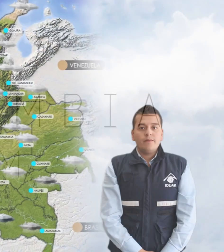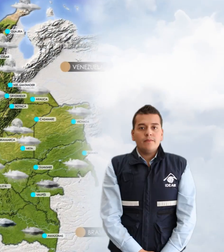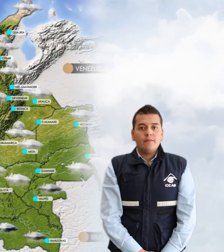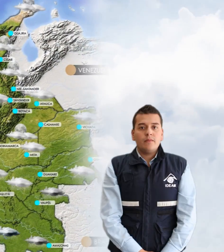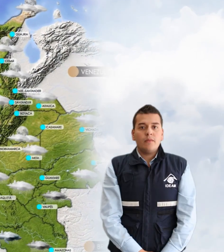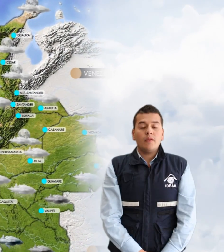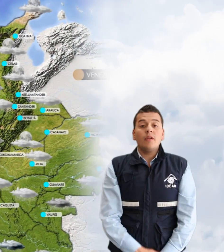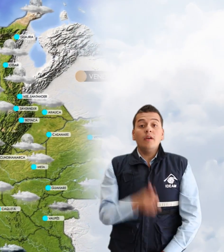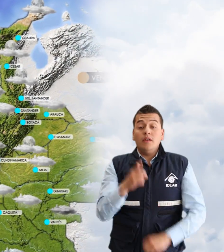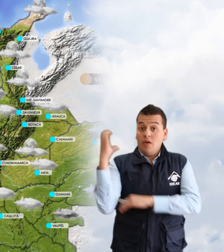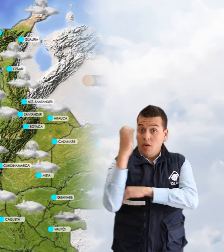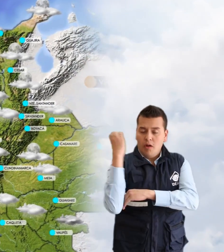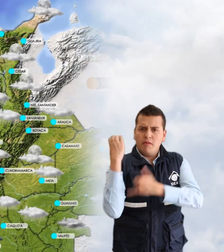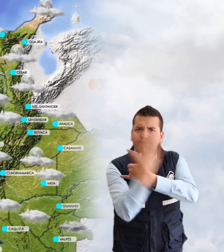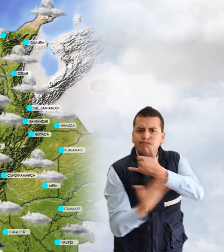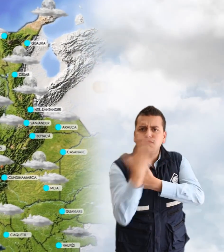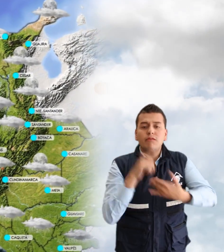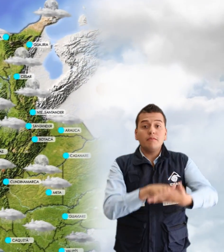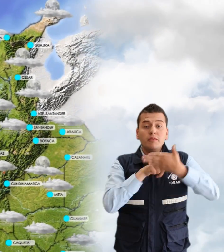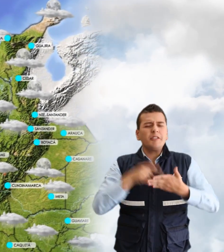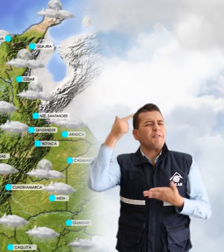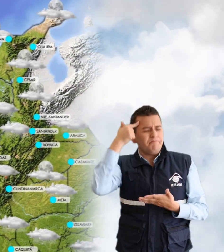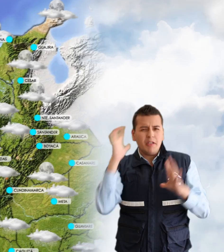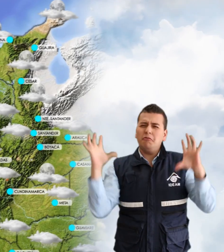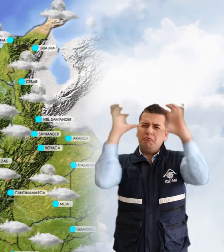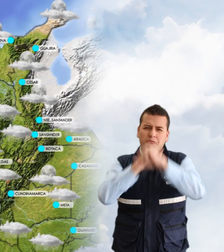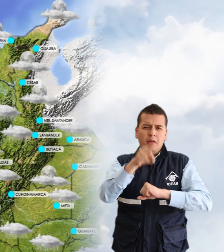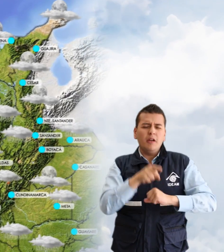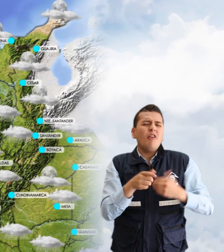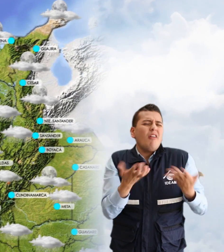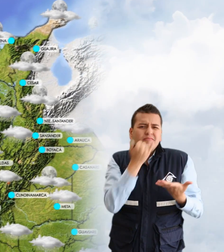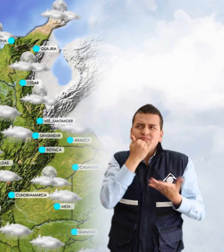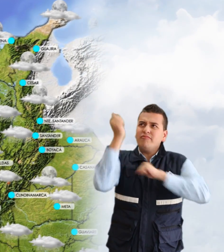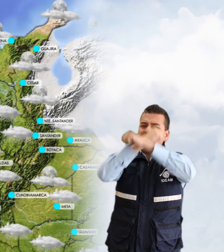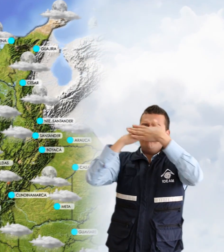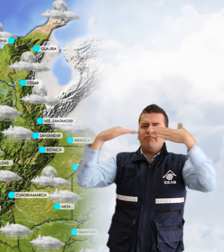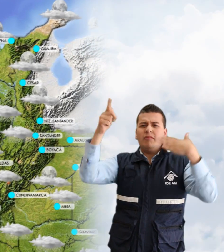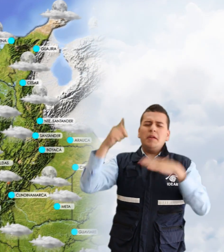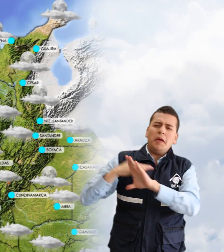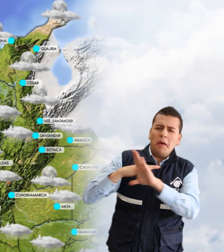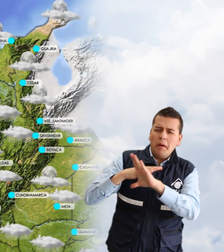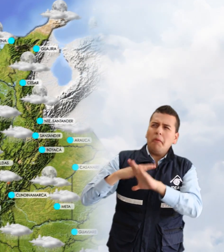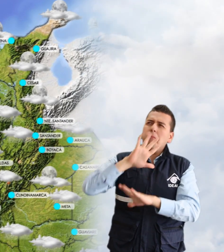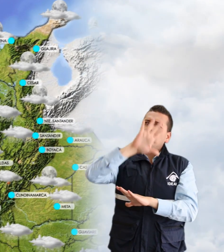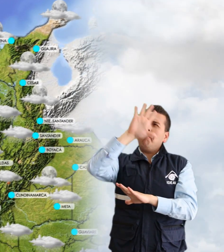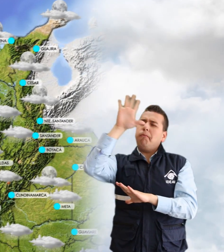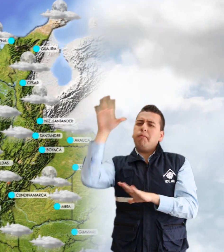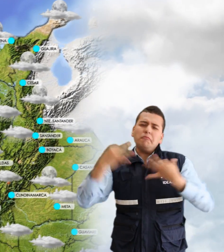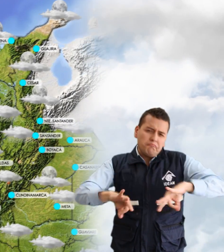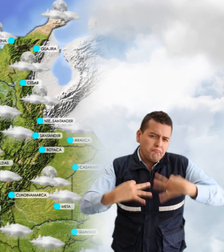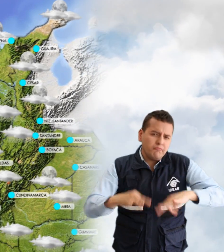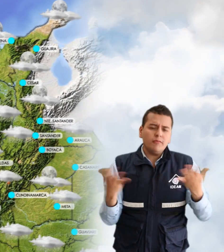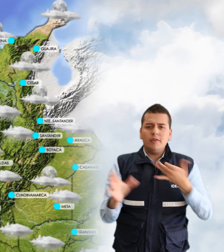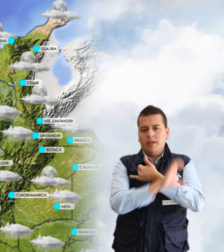A lo largo del territorio nacional se espera que hacia la noche se presente cielo entre ligera y parcialmente cubierto a lo largo de